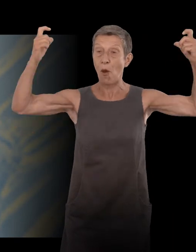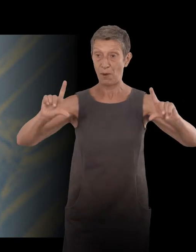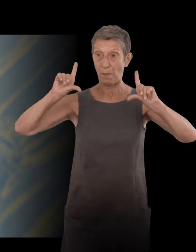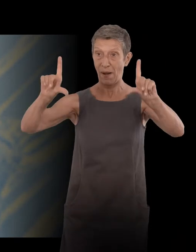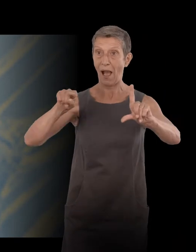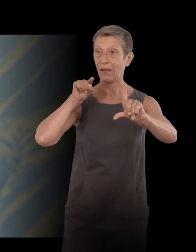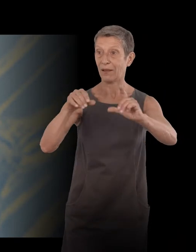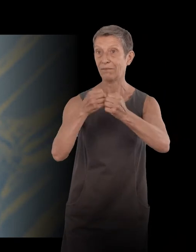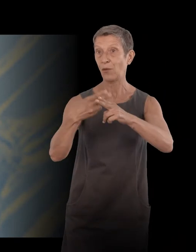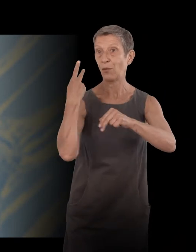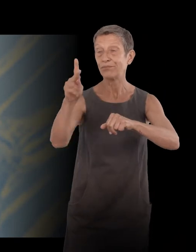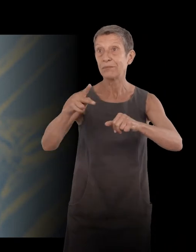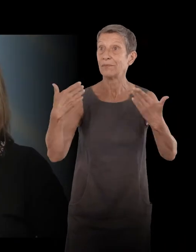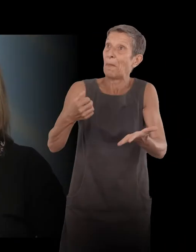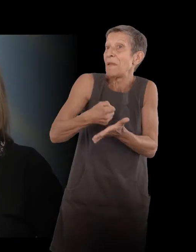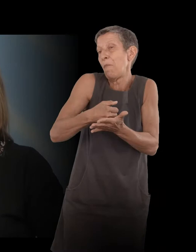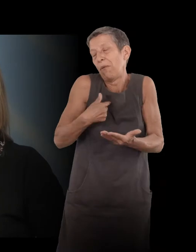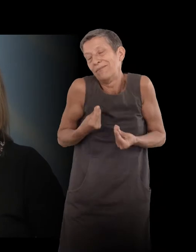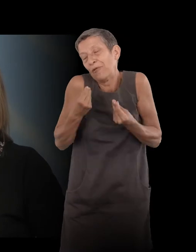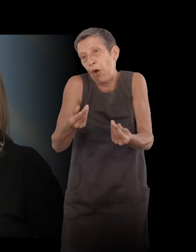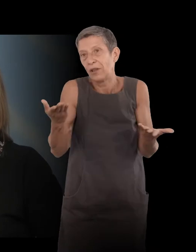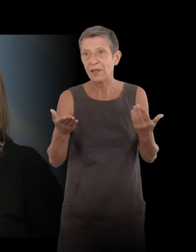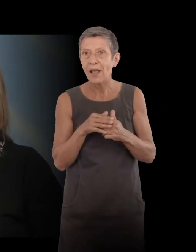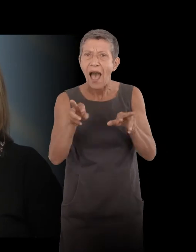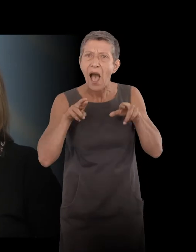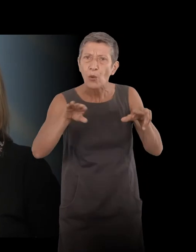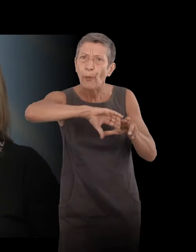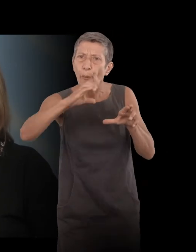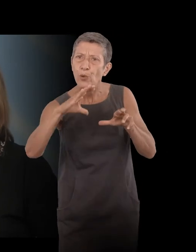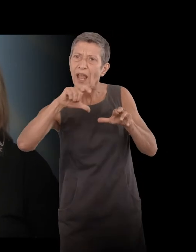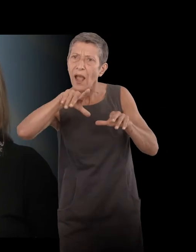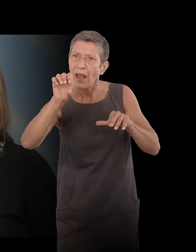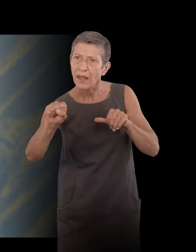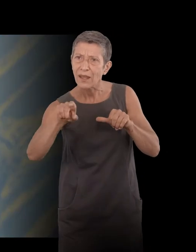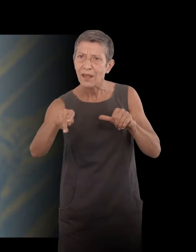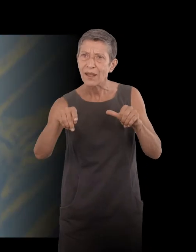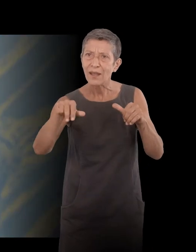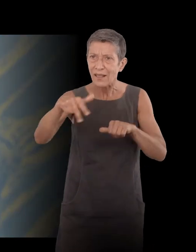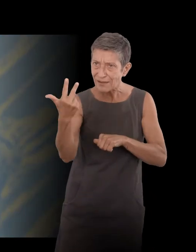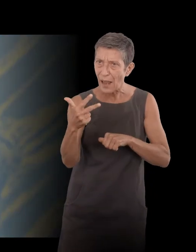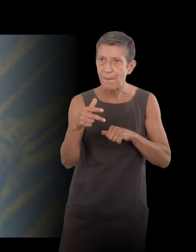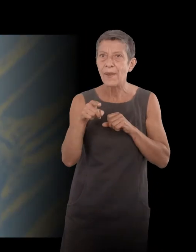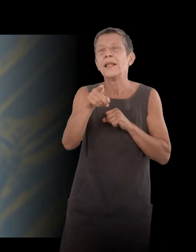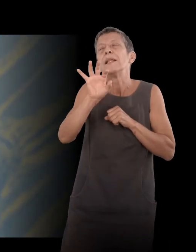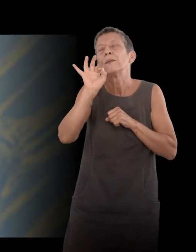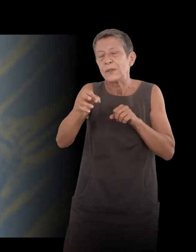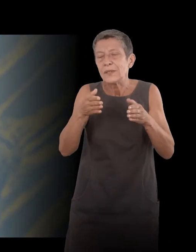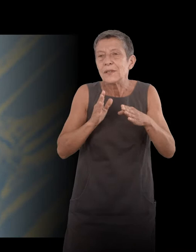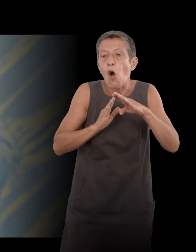I'd have at least done that. D'accord, the of La Butocaille, it's that? It's that. The entrance, the of Puisse, it's an angle. The